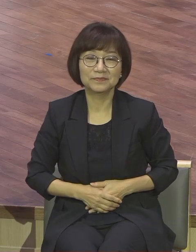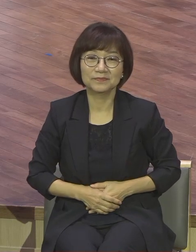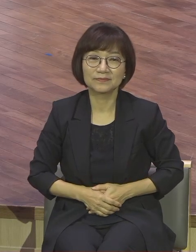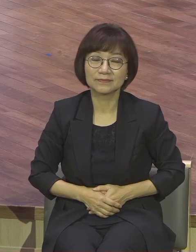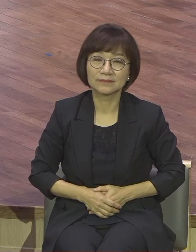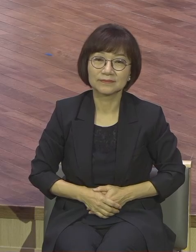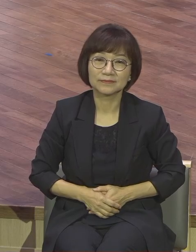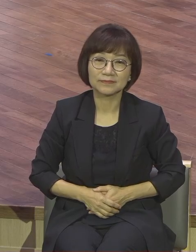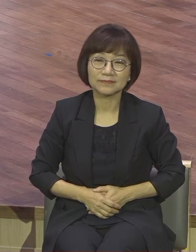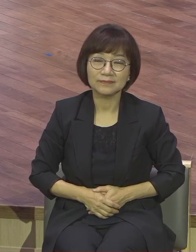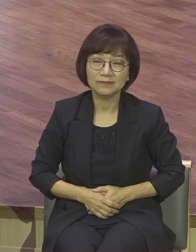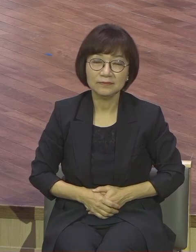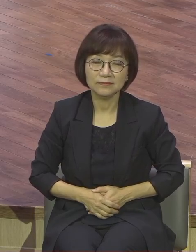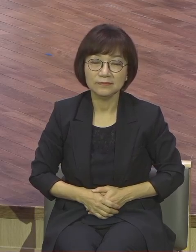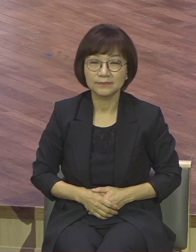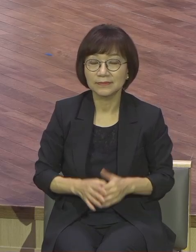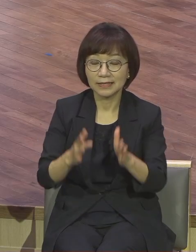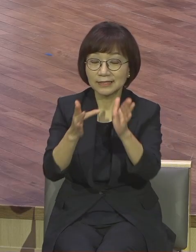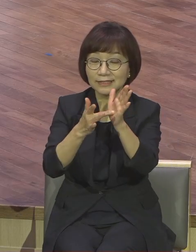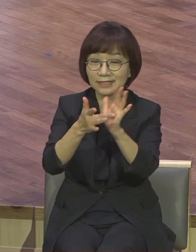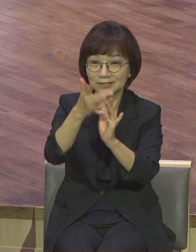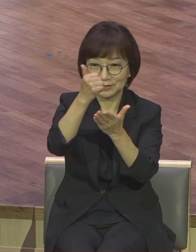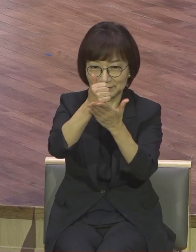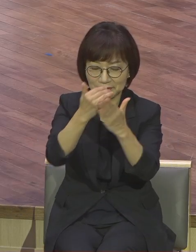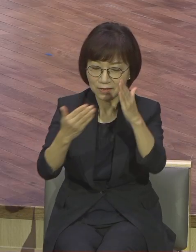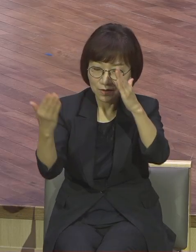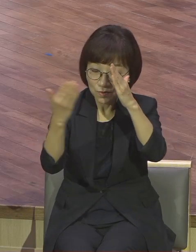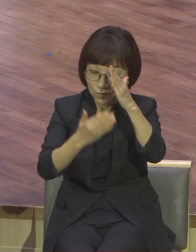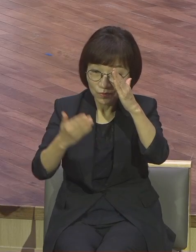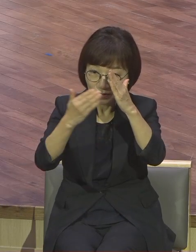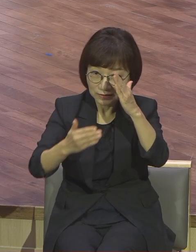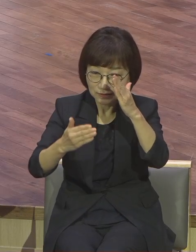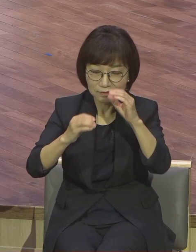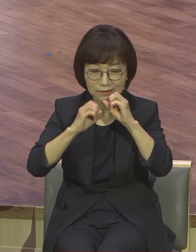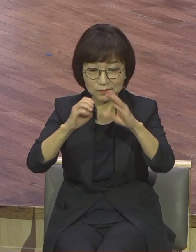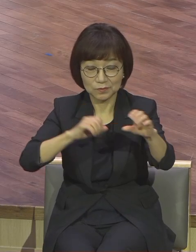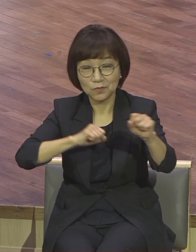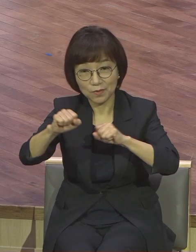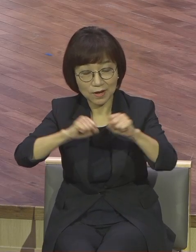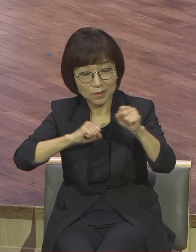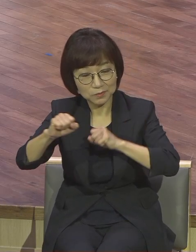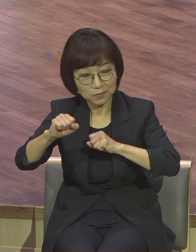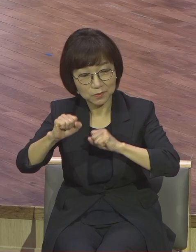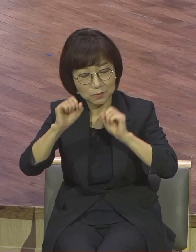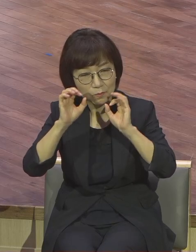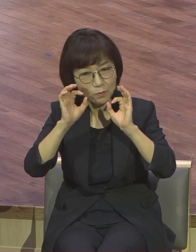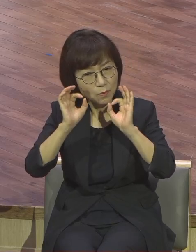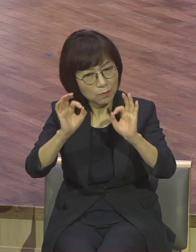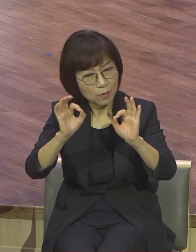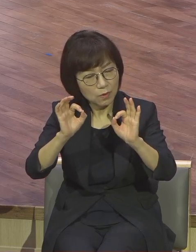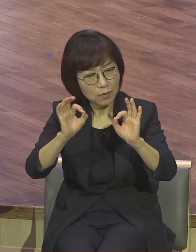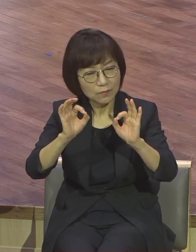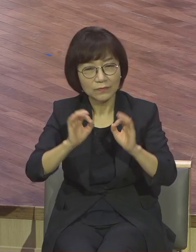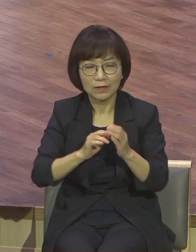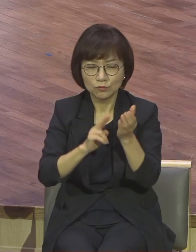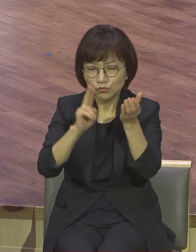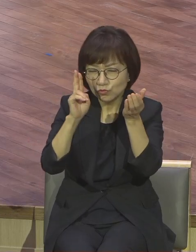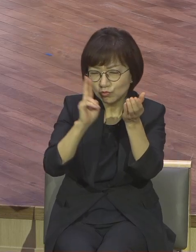예수님의 공생의 사역을 자세히 보면요 잘 드러나지 않는 숨은 사역인데 그것이 다름 아닌